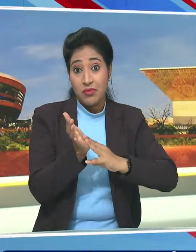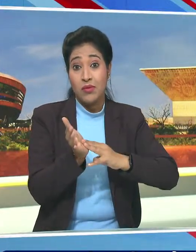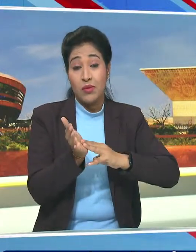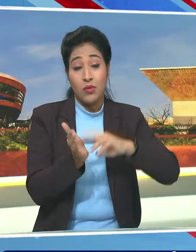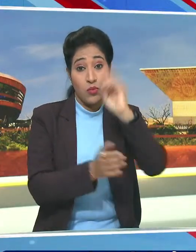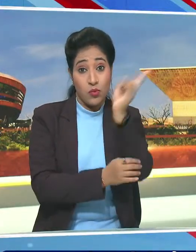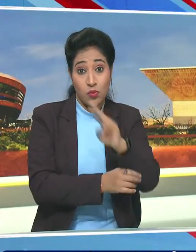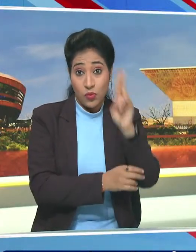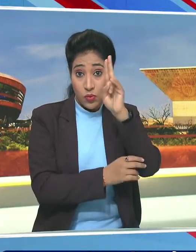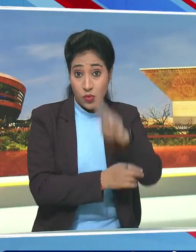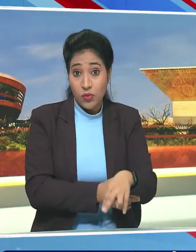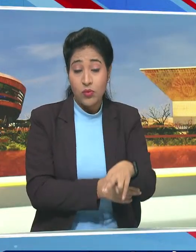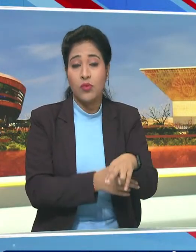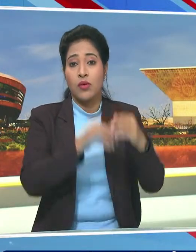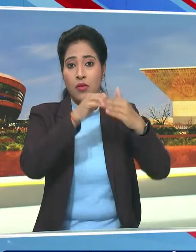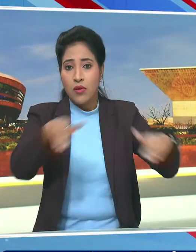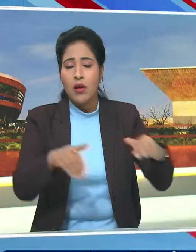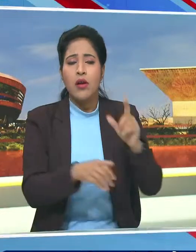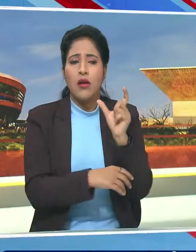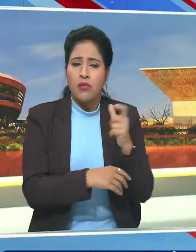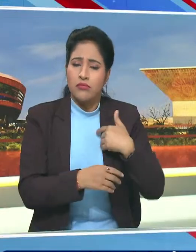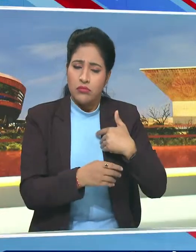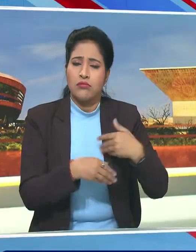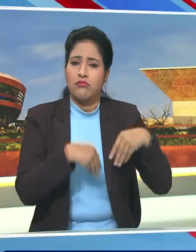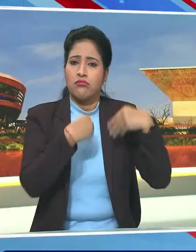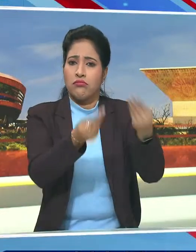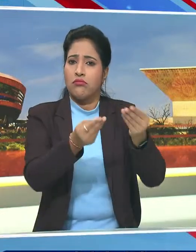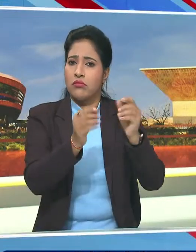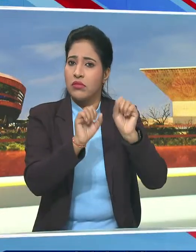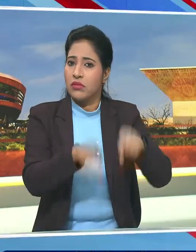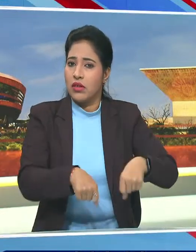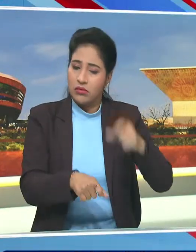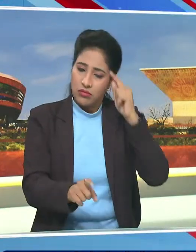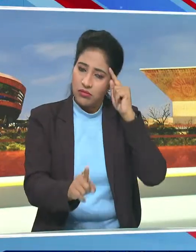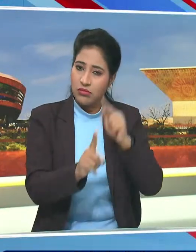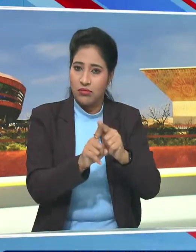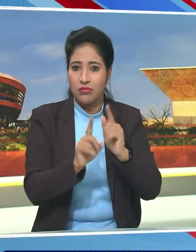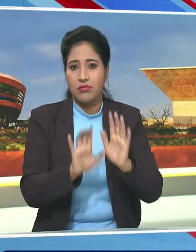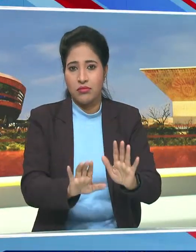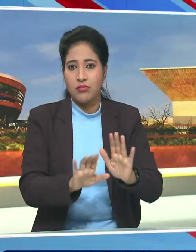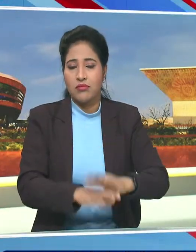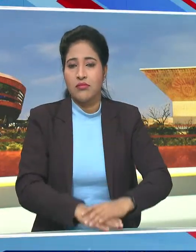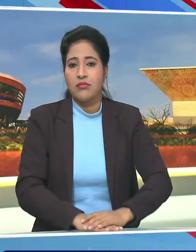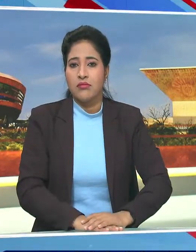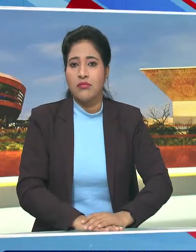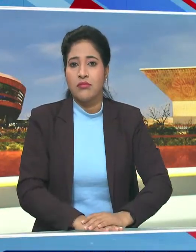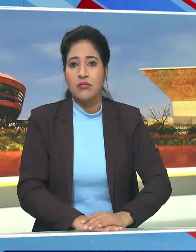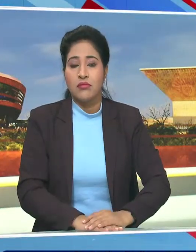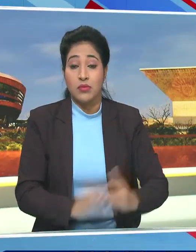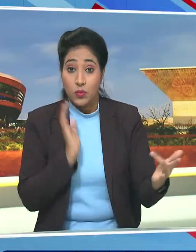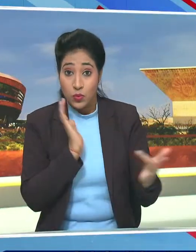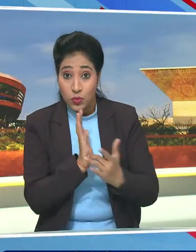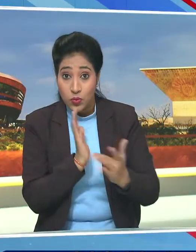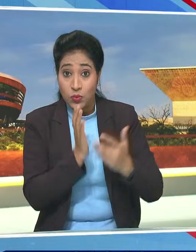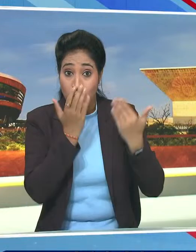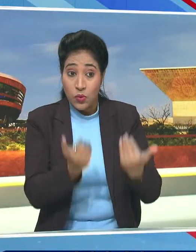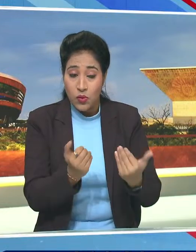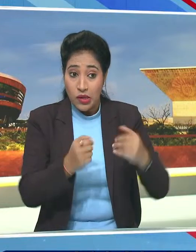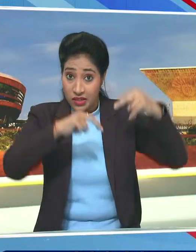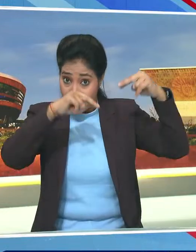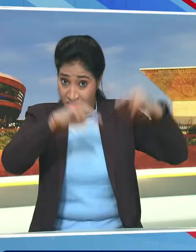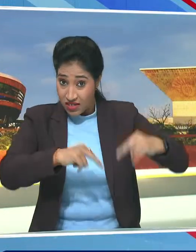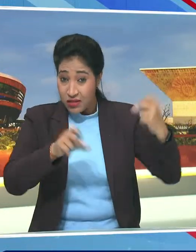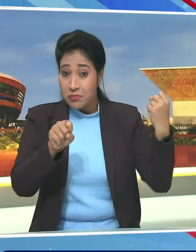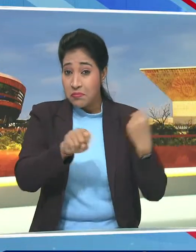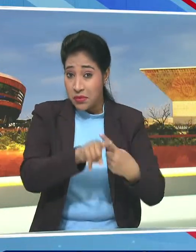लाइन ओप क्रेडिट प्रदान करने का भी निरने लिया है आधुनी समय की जरुतों के